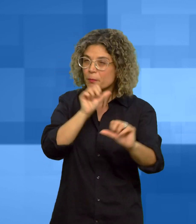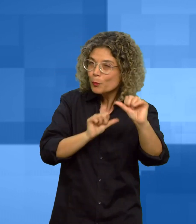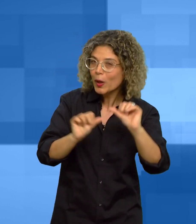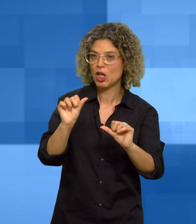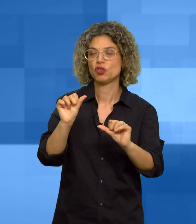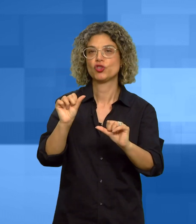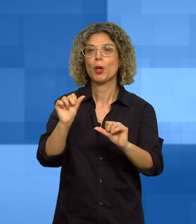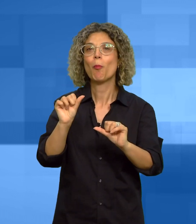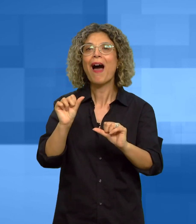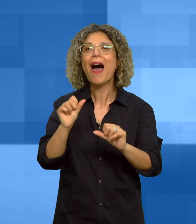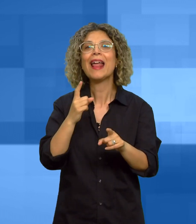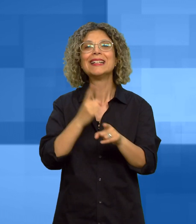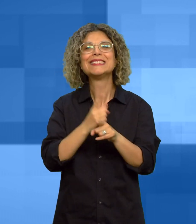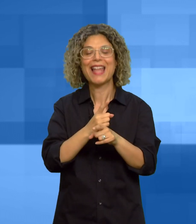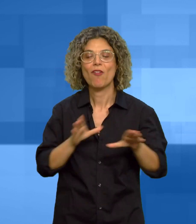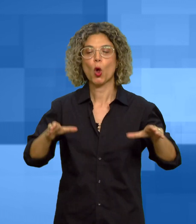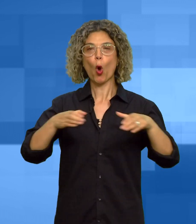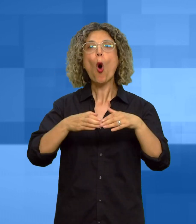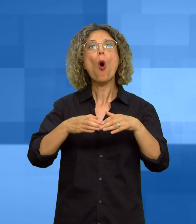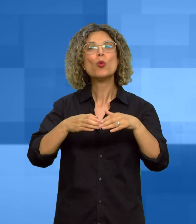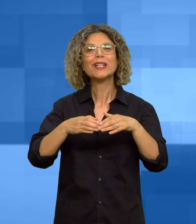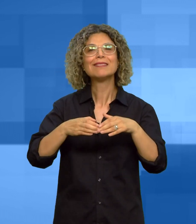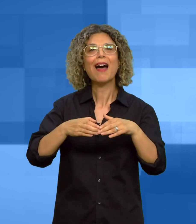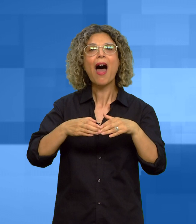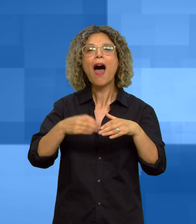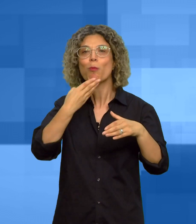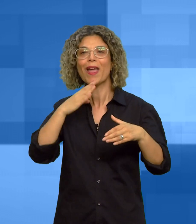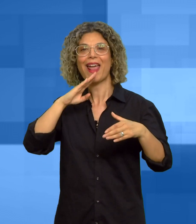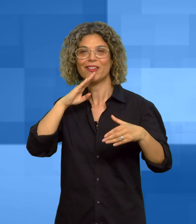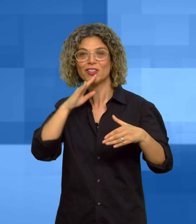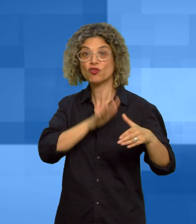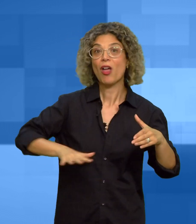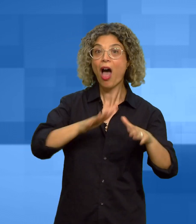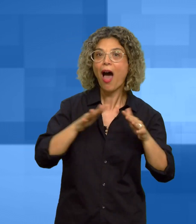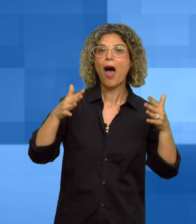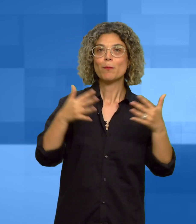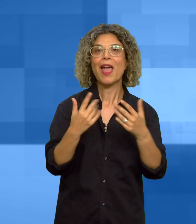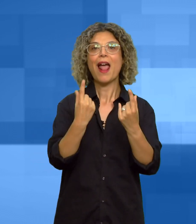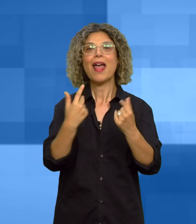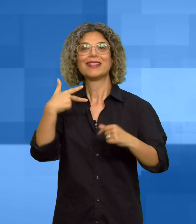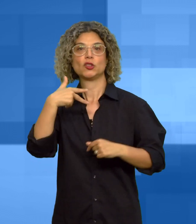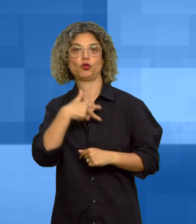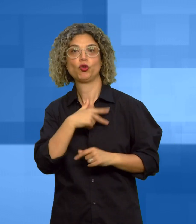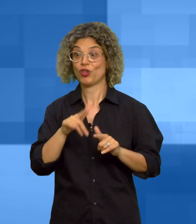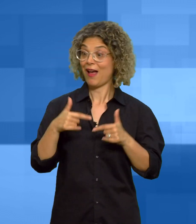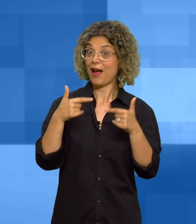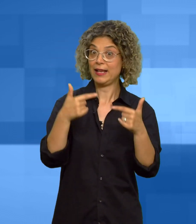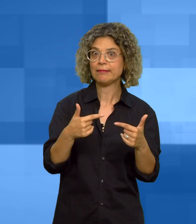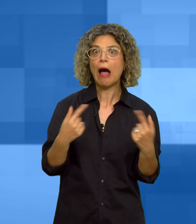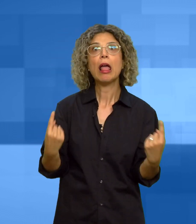di fornire benefici ambientali economici e sociali a livello di comunità e non quello di